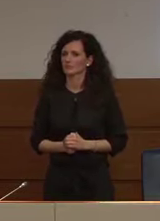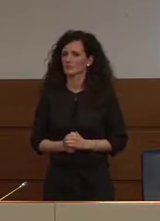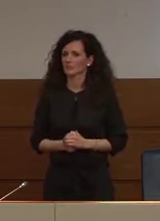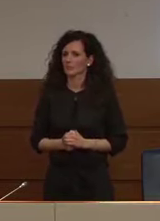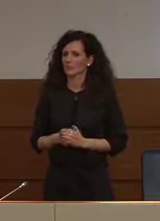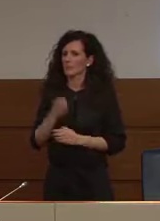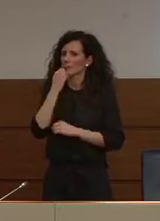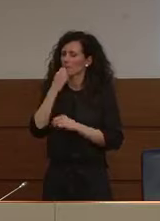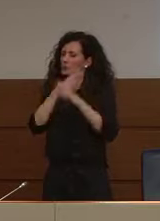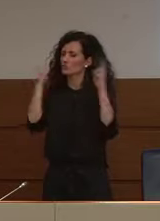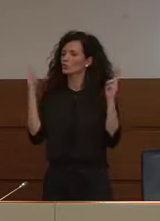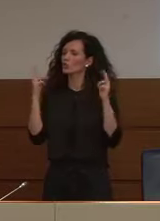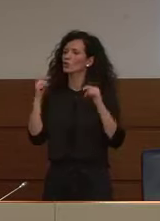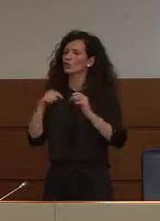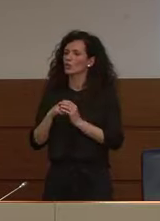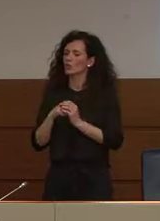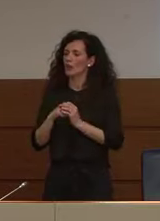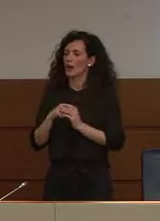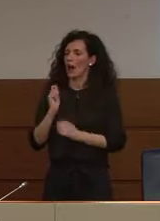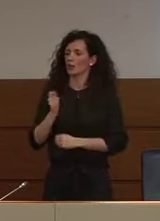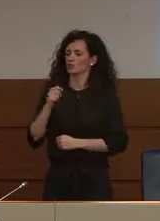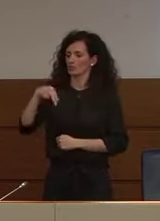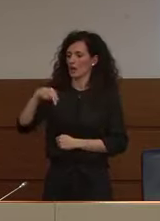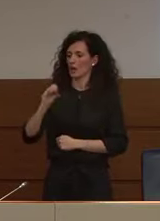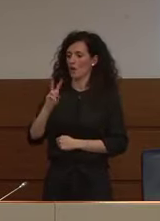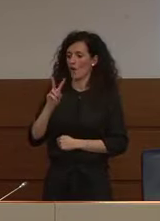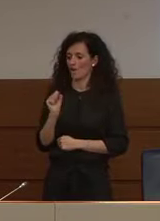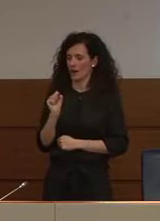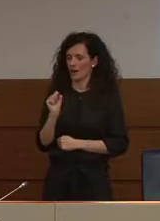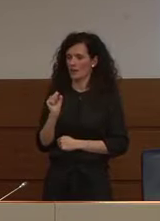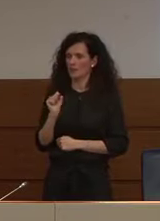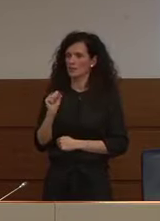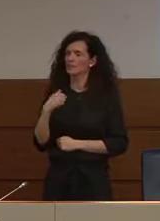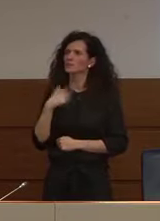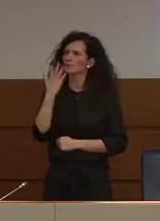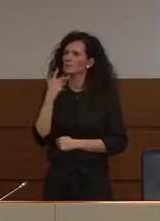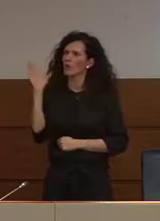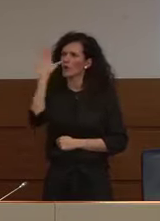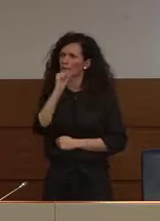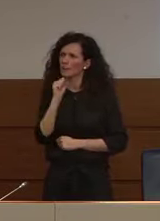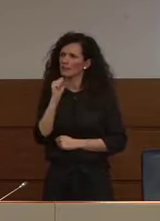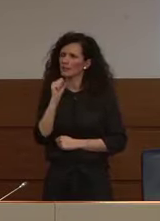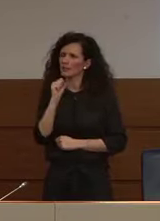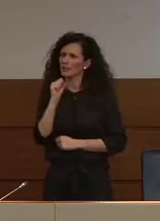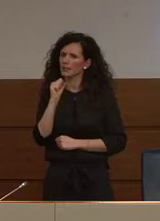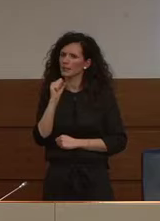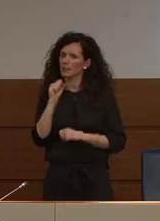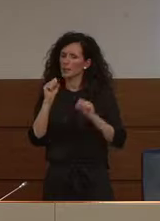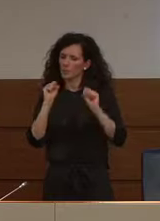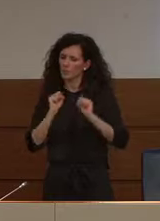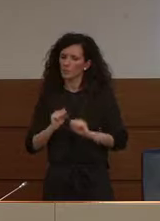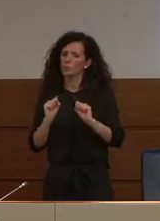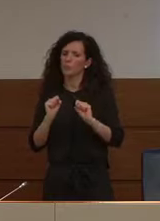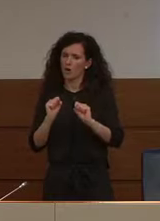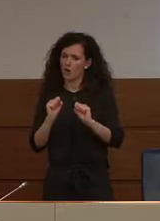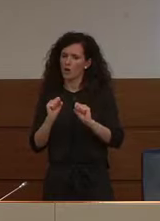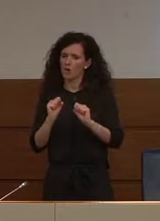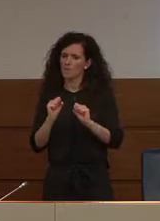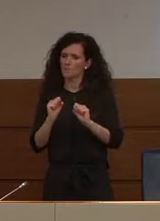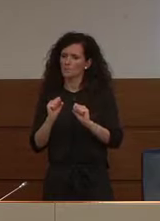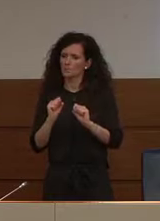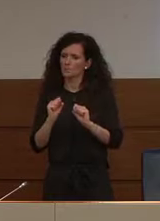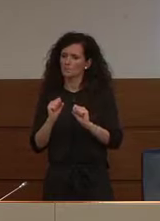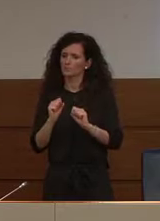Buongiorno, Giuliano Bormioli, Agenzia Nova volevo capire se è possibile identificare le ragioni per cui nella